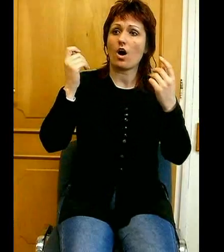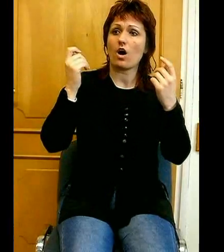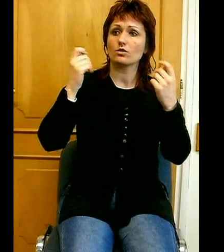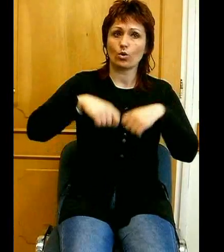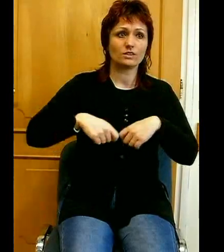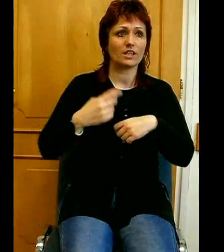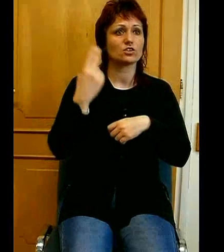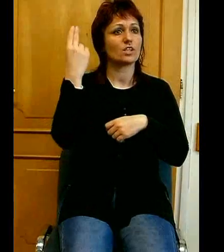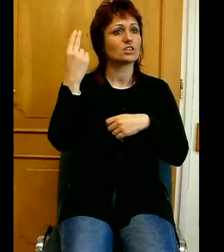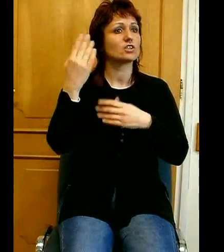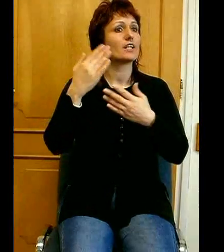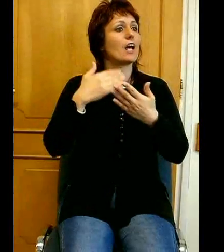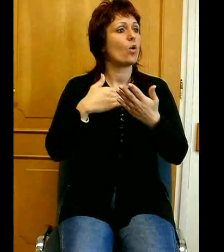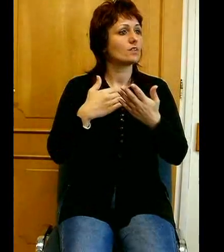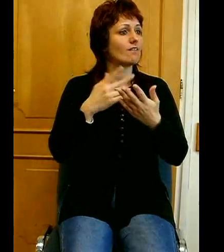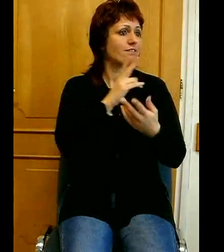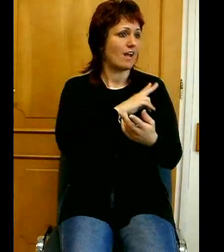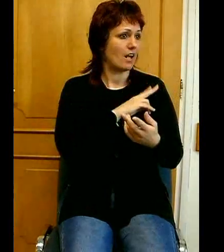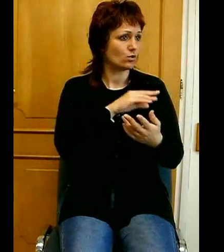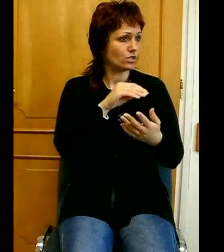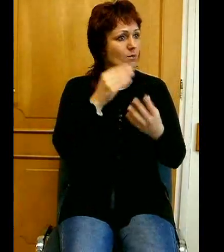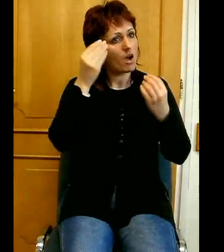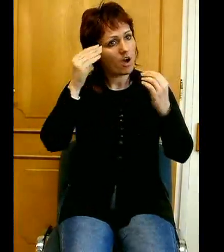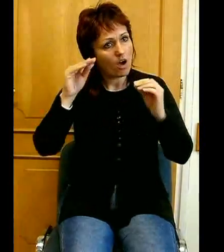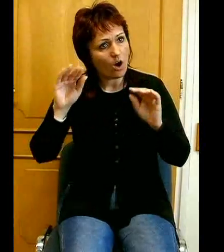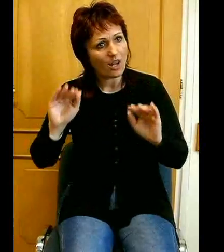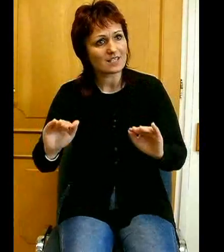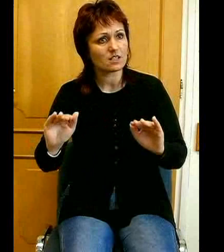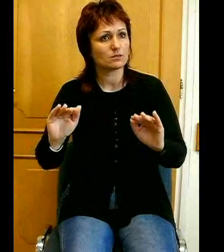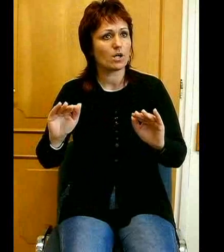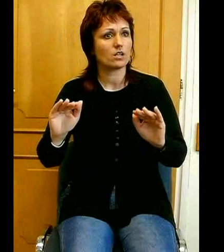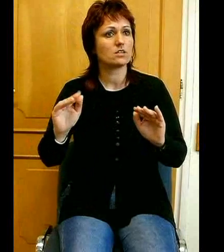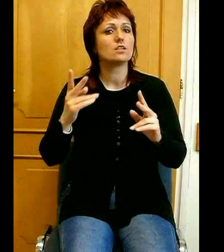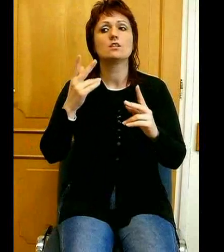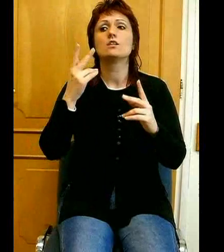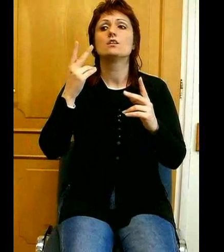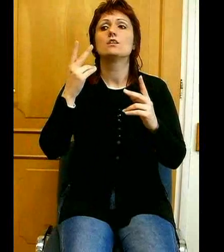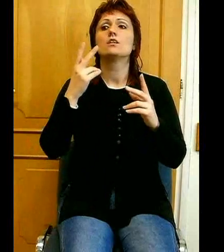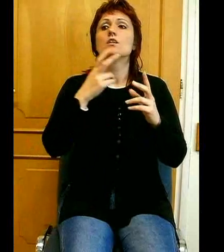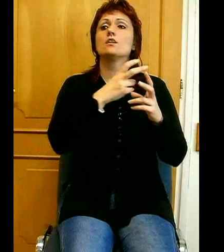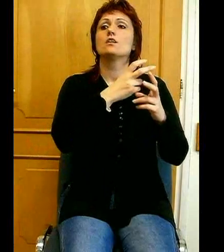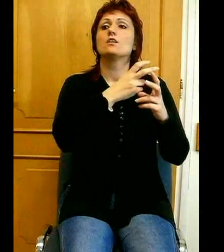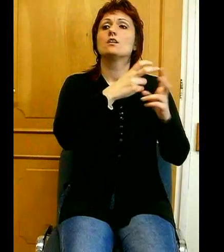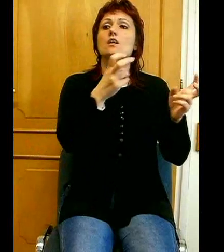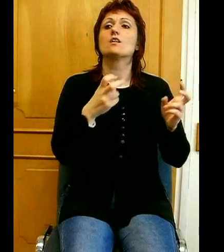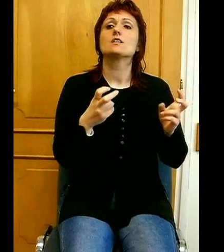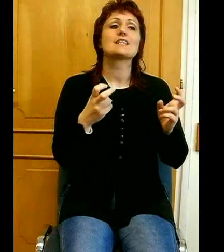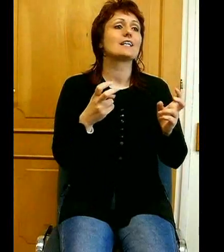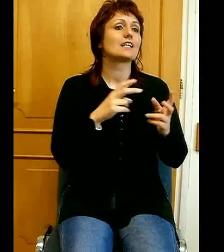kalázatban, a Szentírás világosságában születik meg. Aki nem érdekel az,